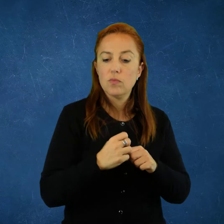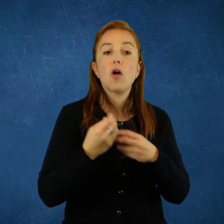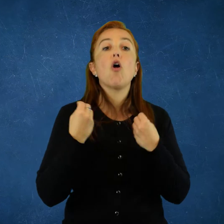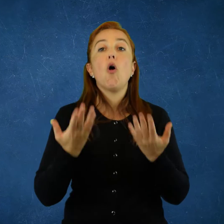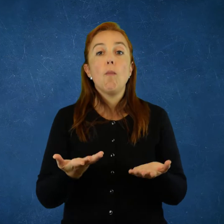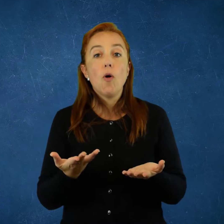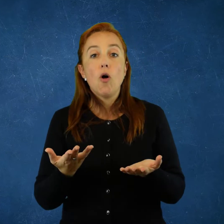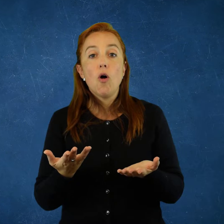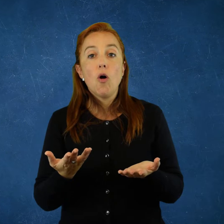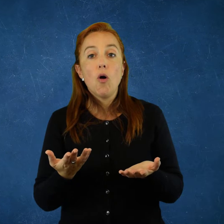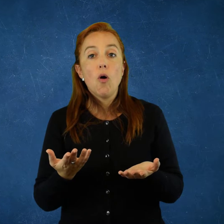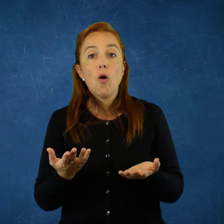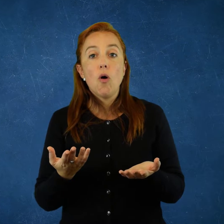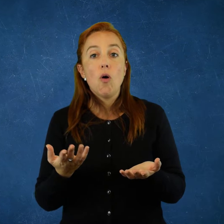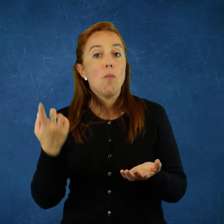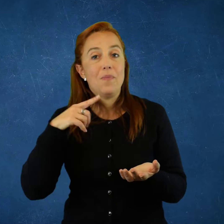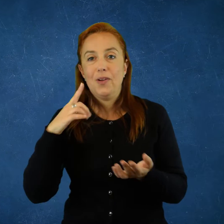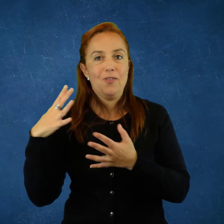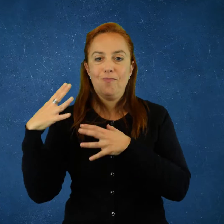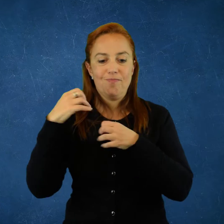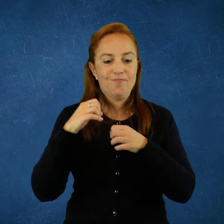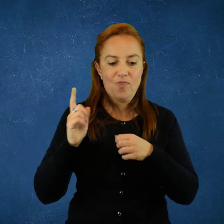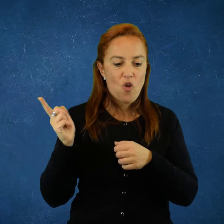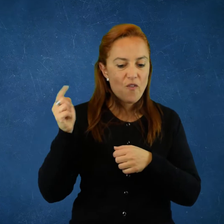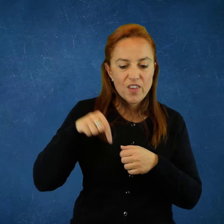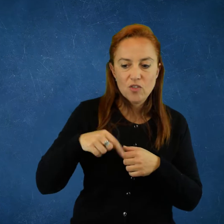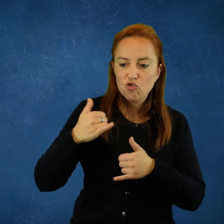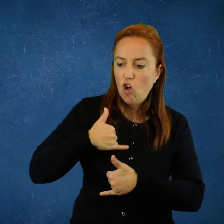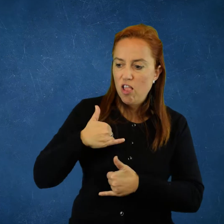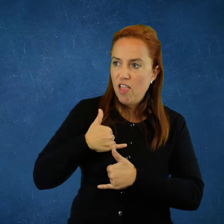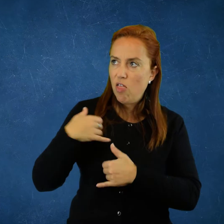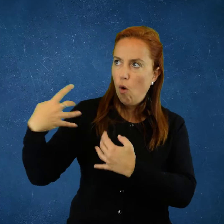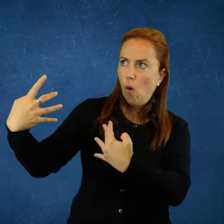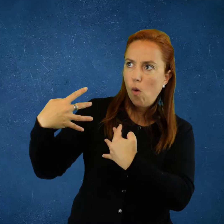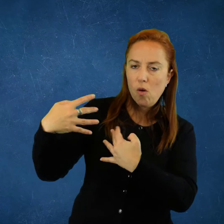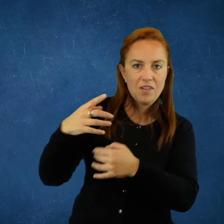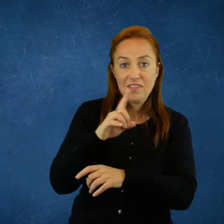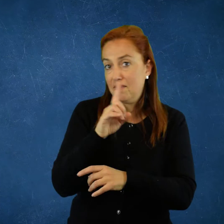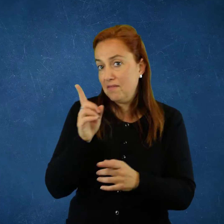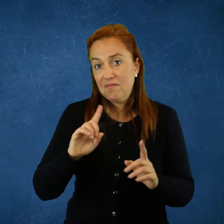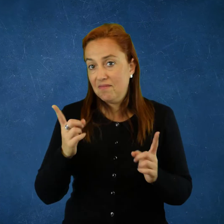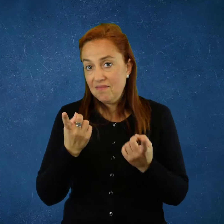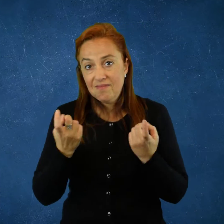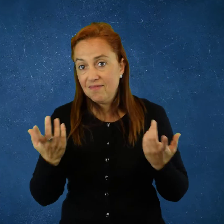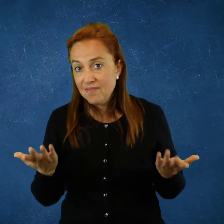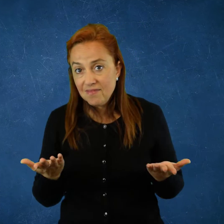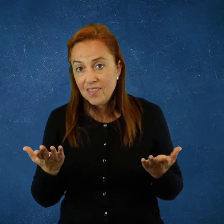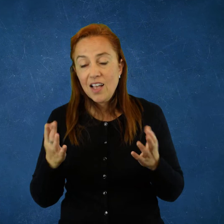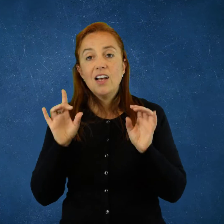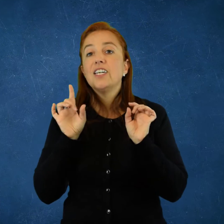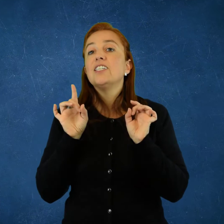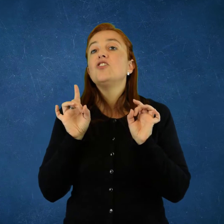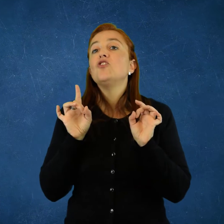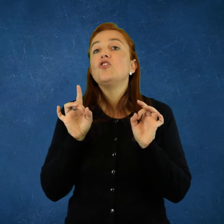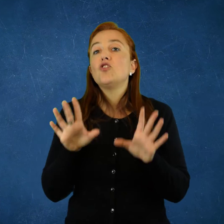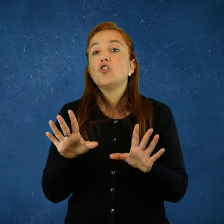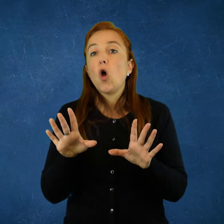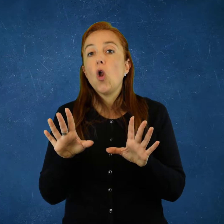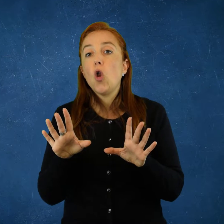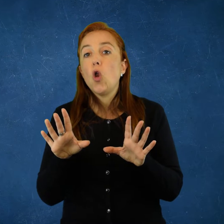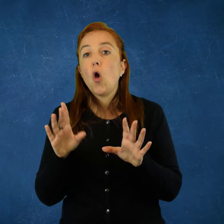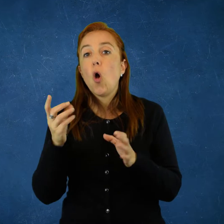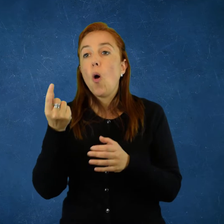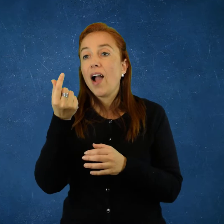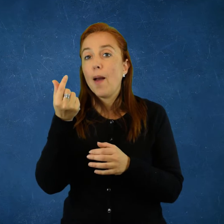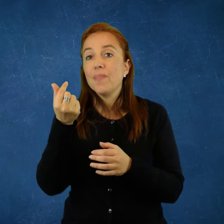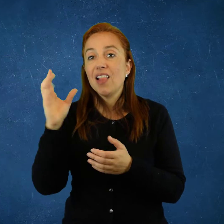Argentina, Brasil, y lo hizo sin poner un solo pie de un soldado en